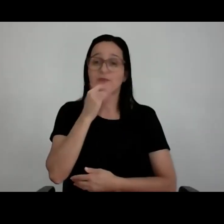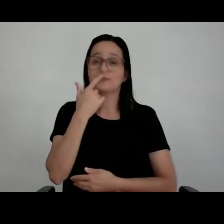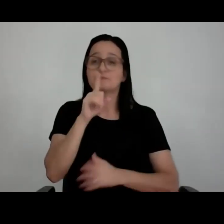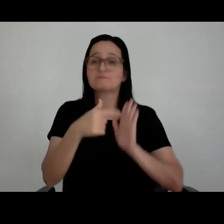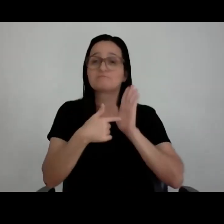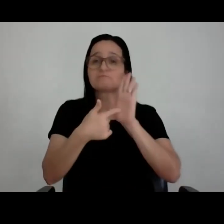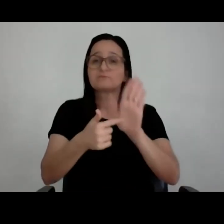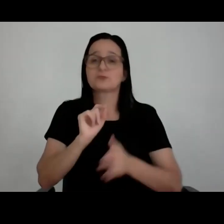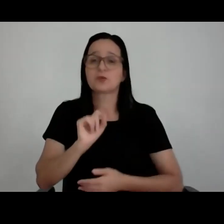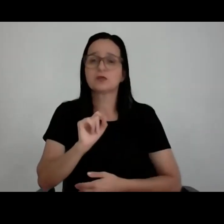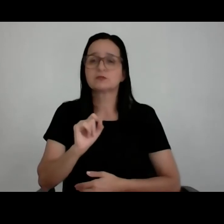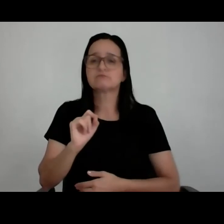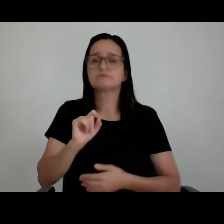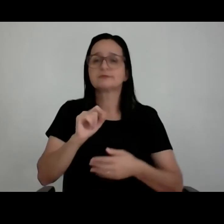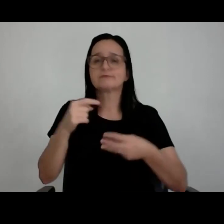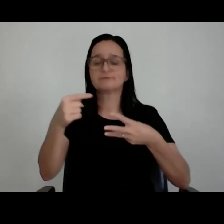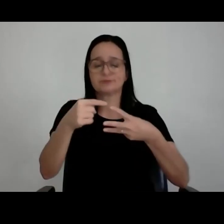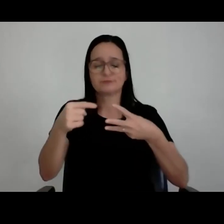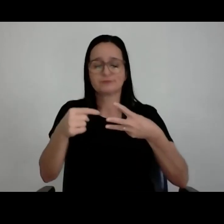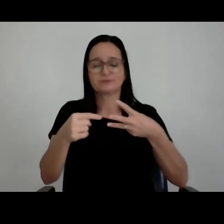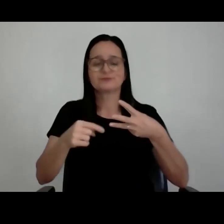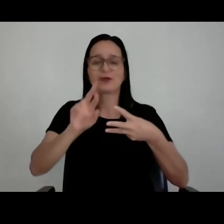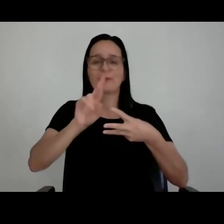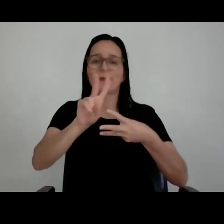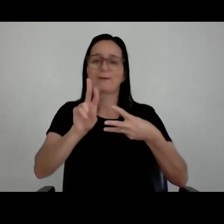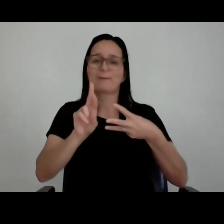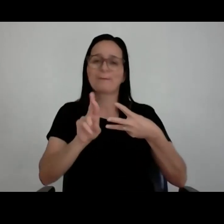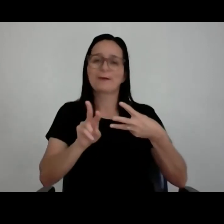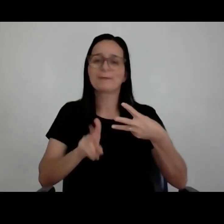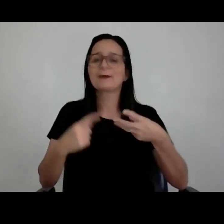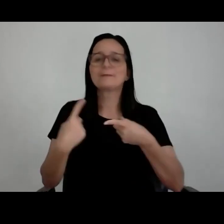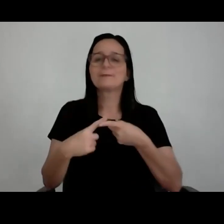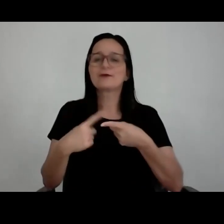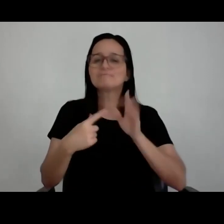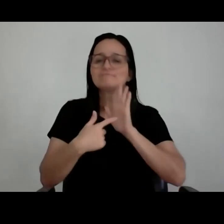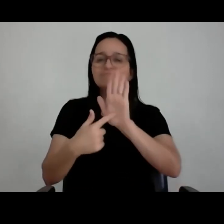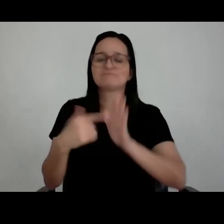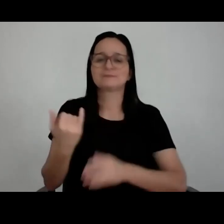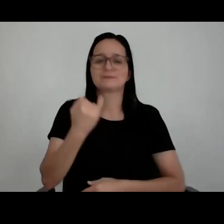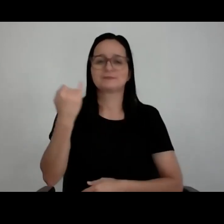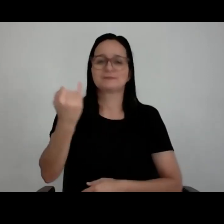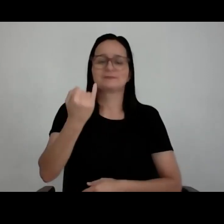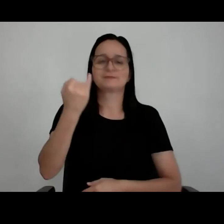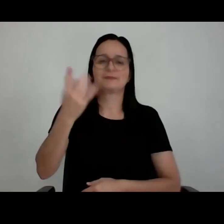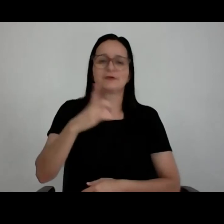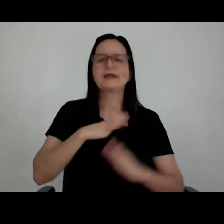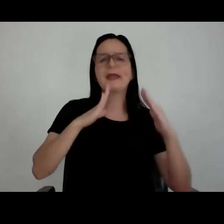a gente pegou três coisas diferentes para mostrar aqui, porque seria mais interessante, não botar casa, apartamento, hotel e tal, mas, como o nosso prazo era